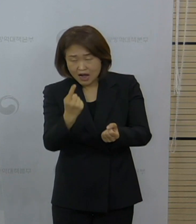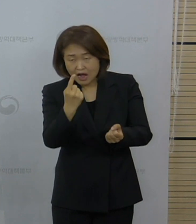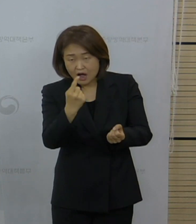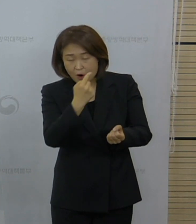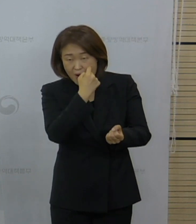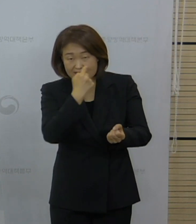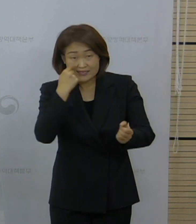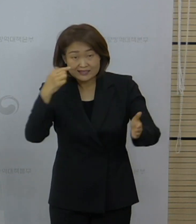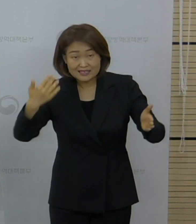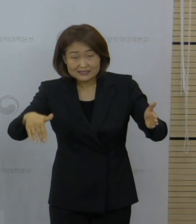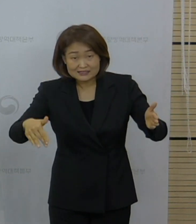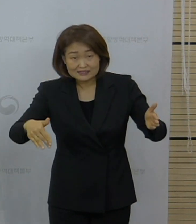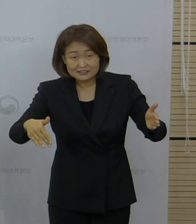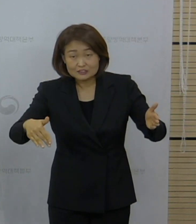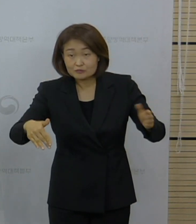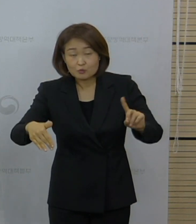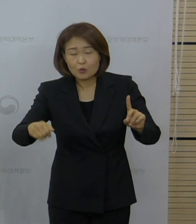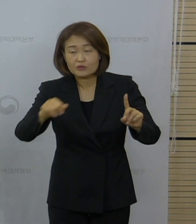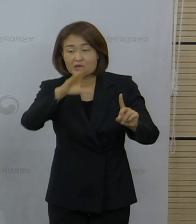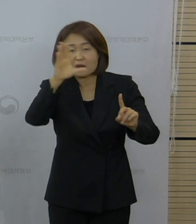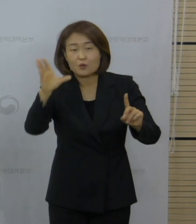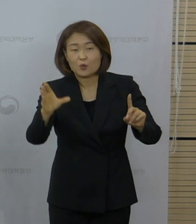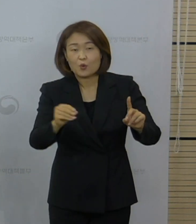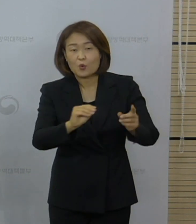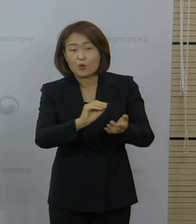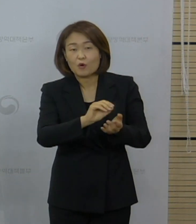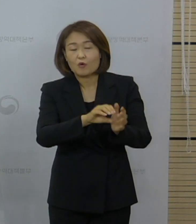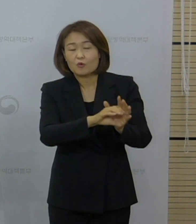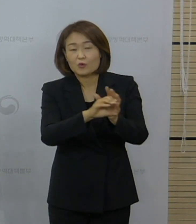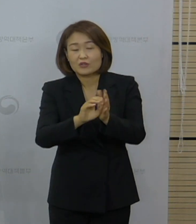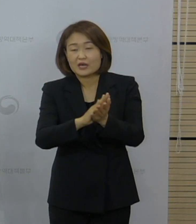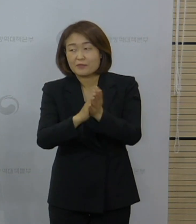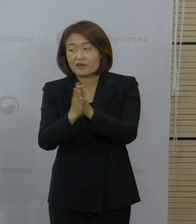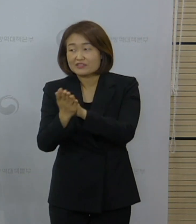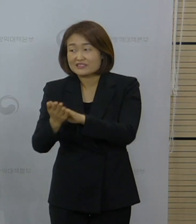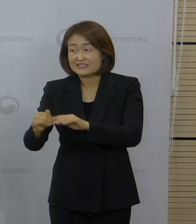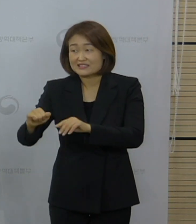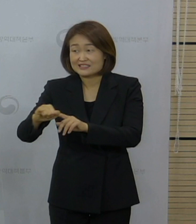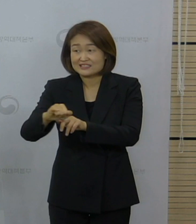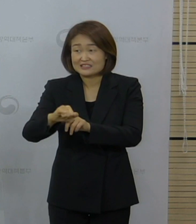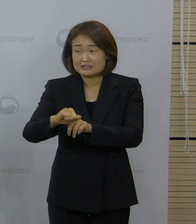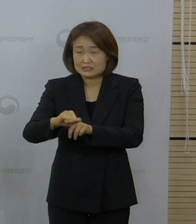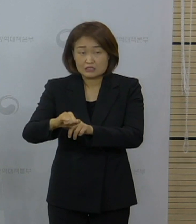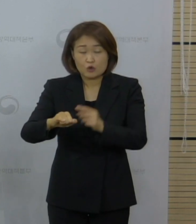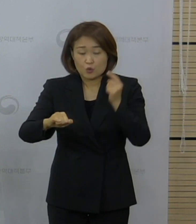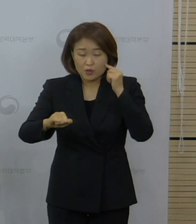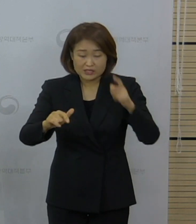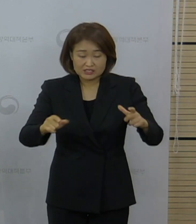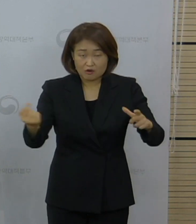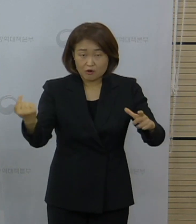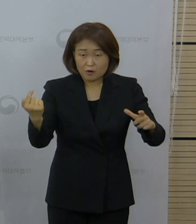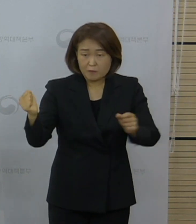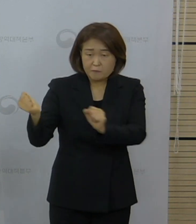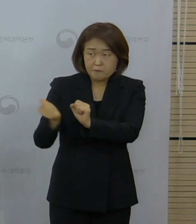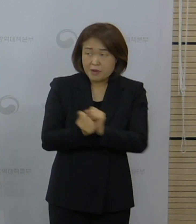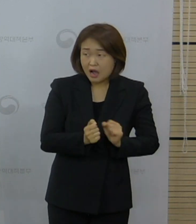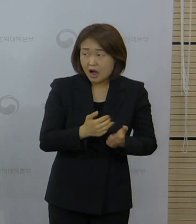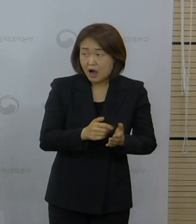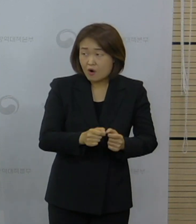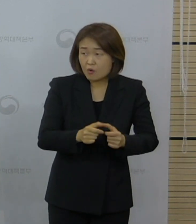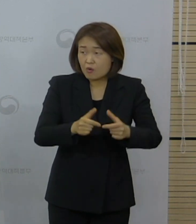않은 남아공 변이 사례, 감염 사례 발생으로 지역사회 감염 위험이 증가한 것은 이 사례가 무엇인지